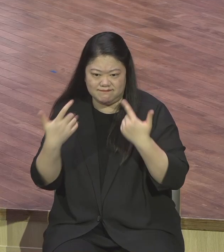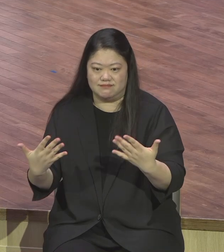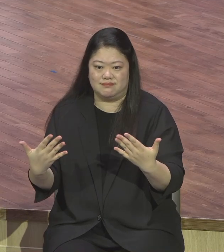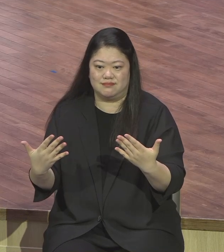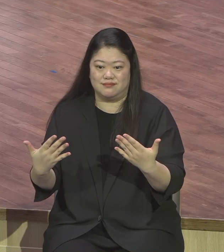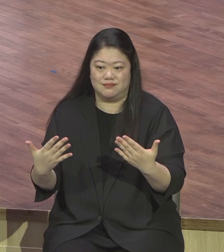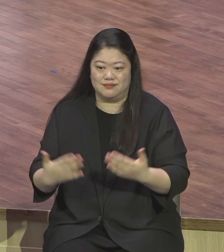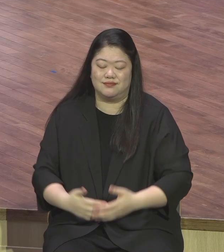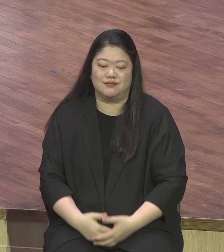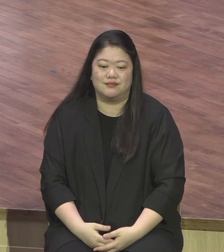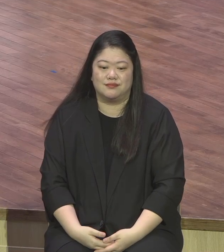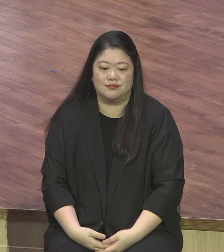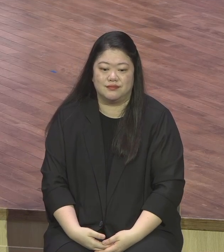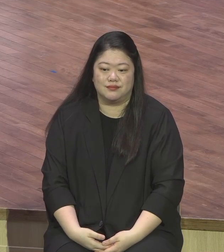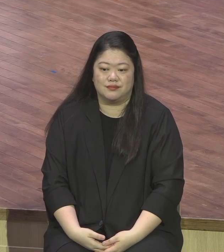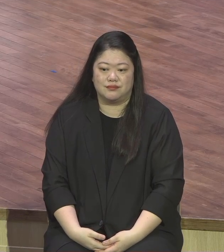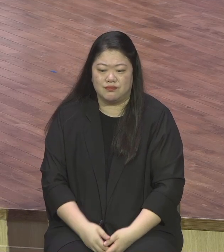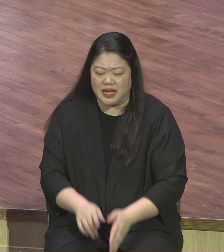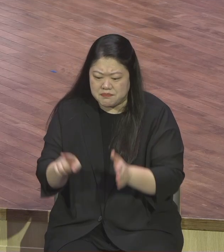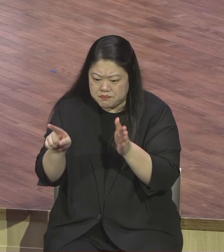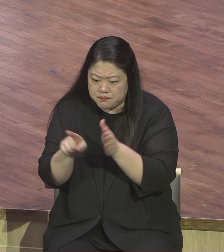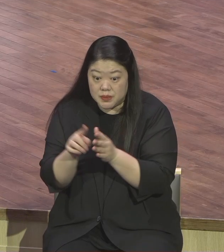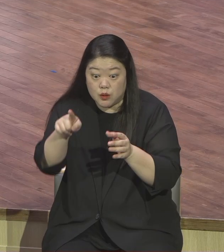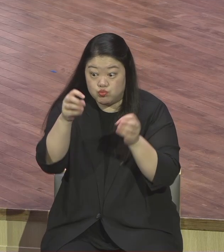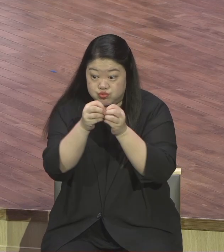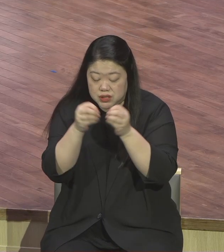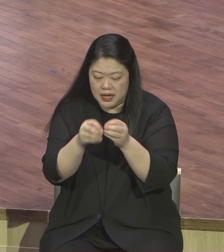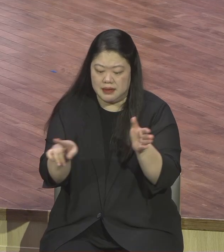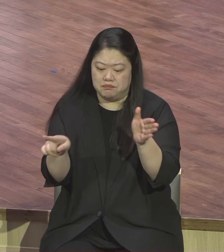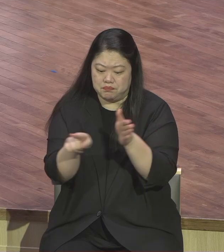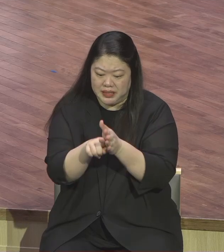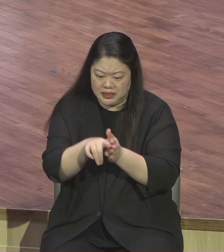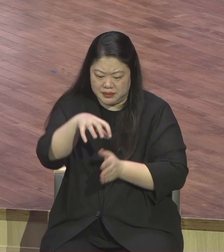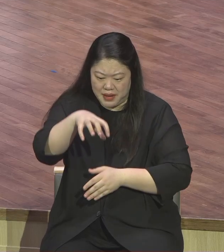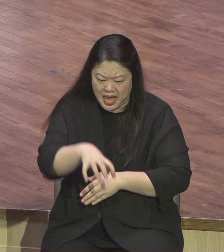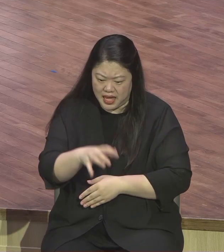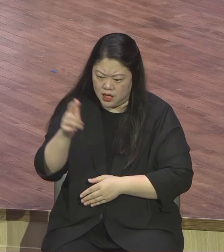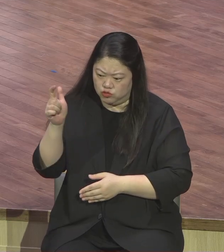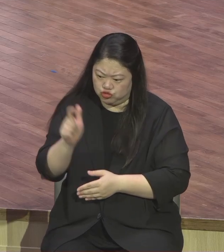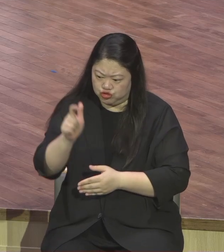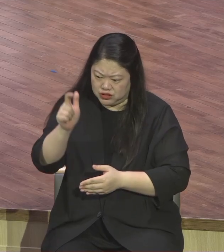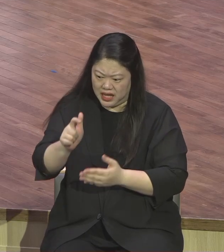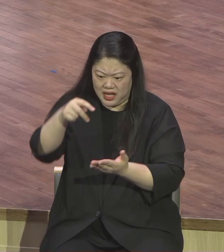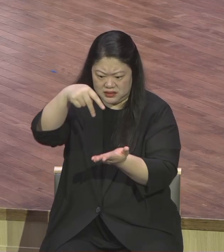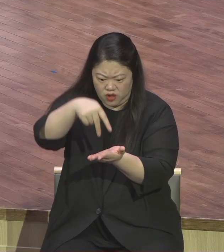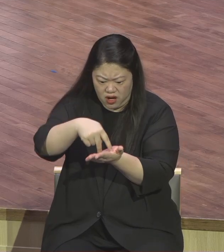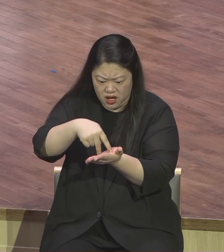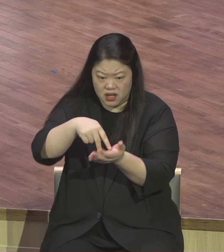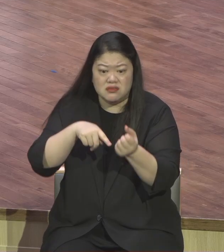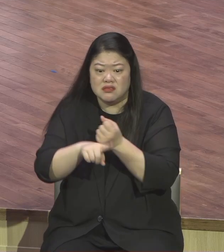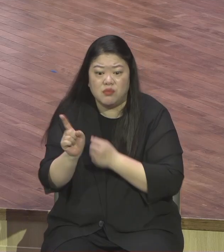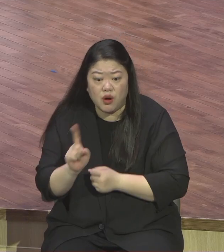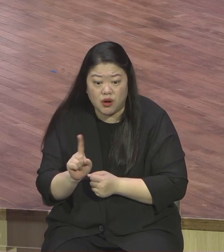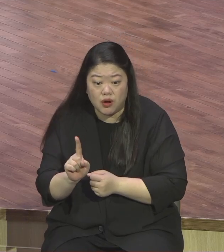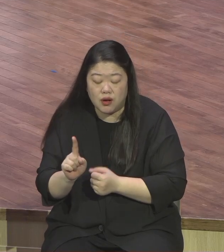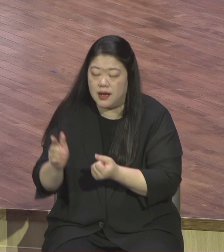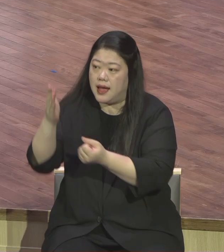믿음에 굳게 서라 뭐예요 말씀 안 해서 하나님 내게 주신 직분